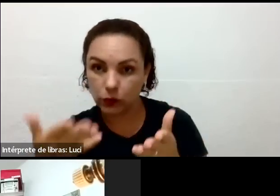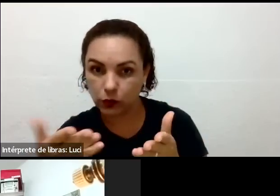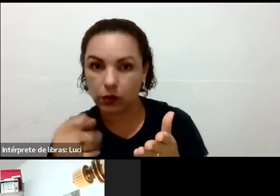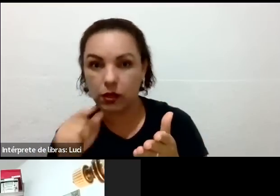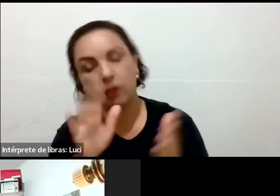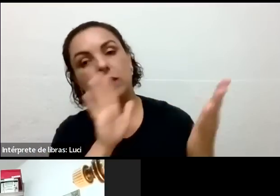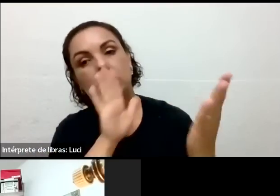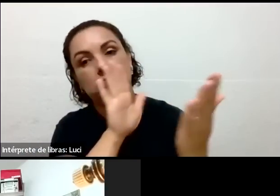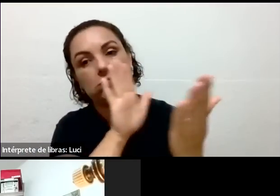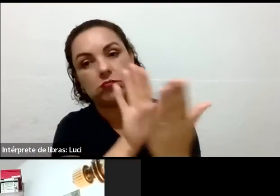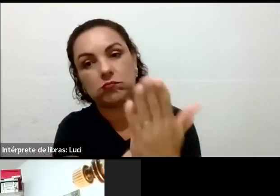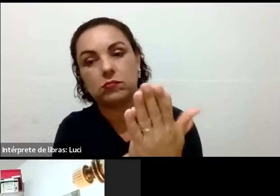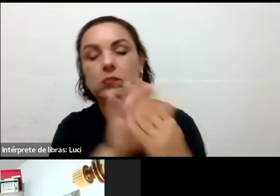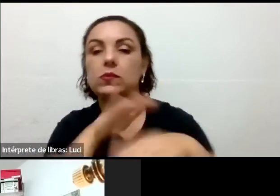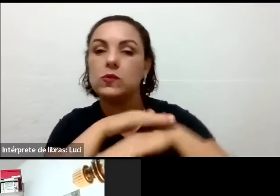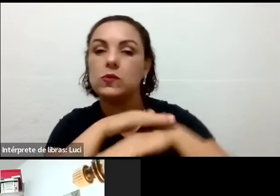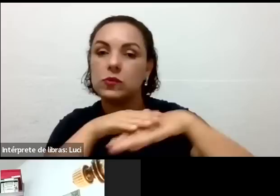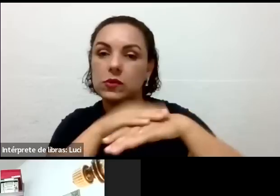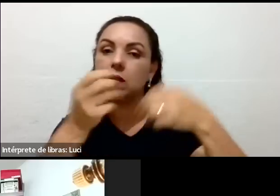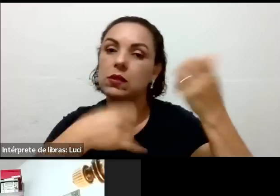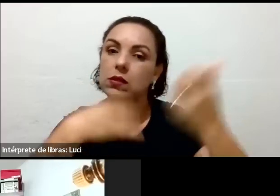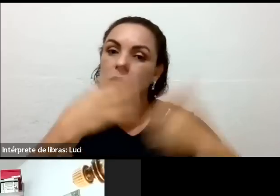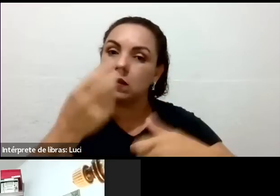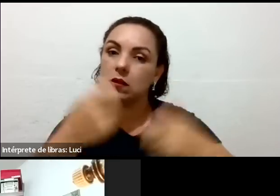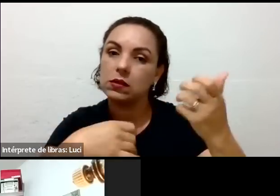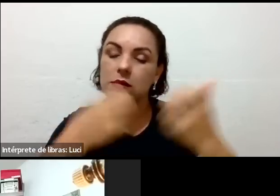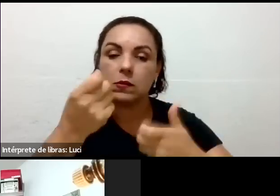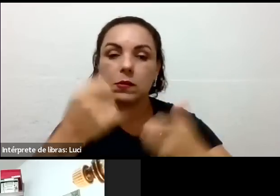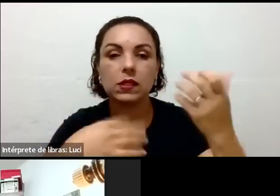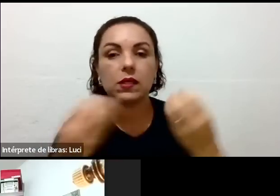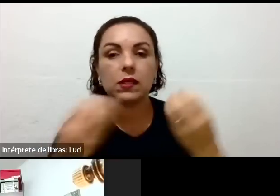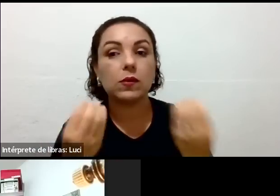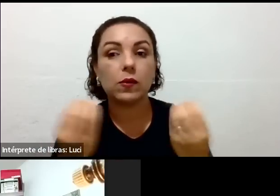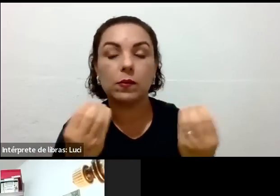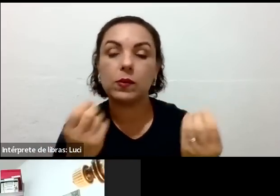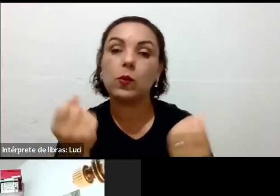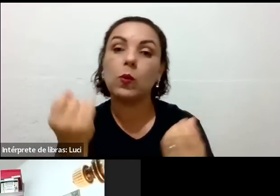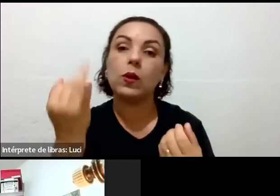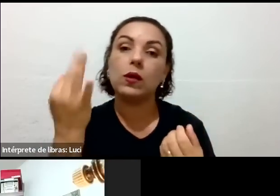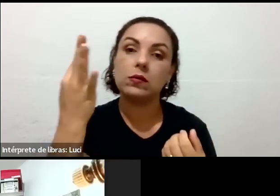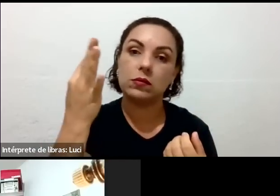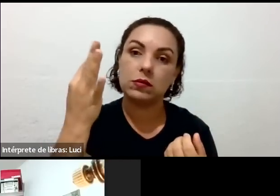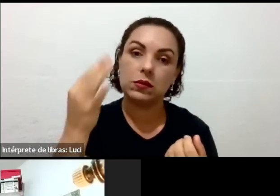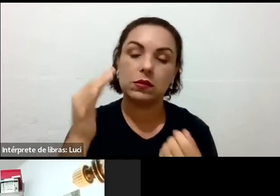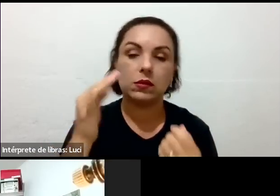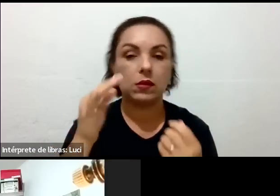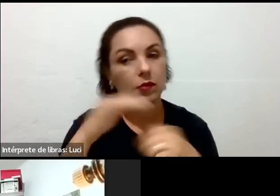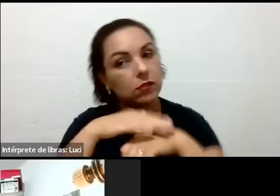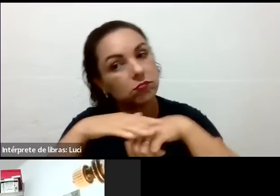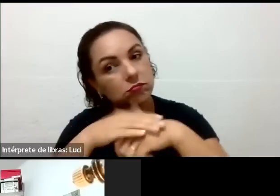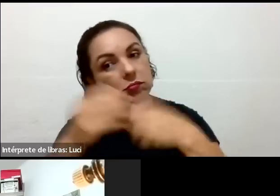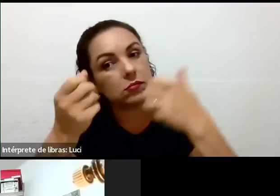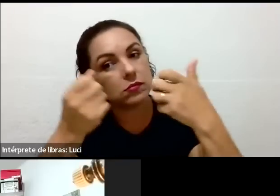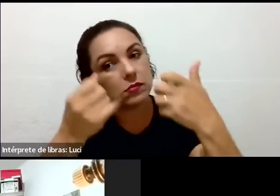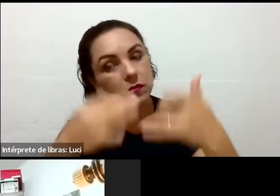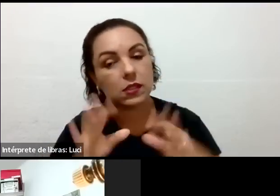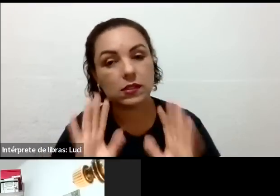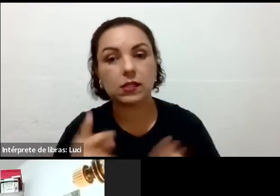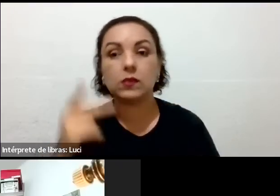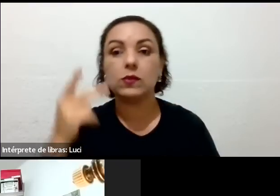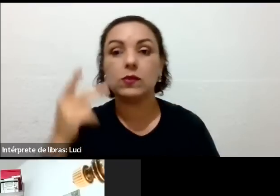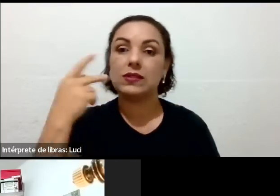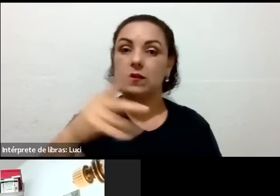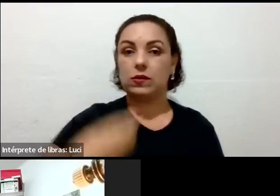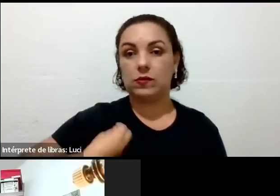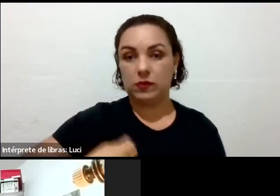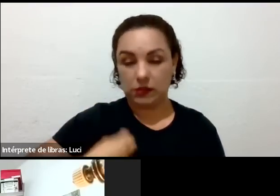uma série de fatores pra te passar a receita correta. Eu não vou aqui falar algo porque eu não conheço a sua rotina, mas a pessoa que te